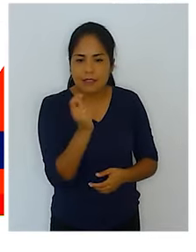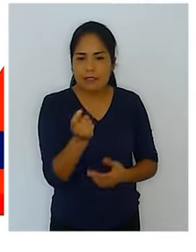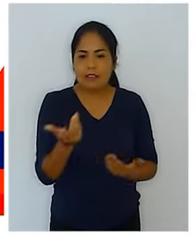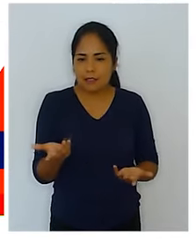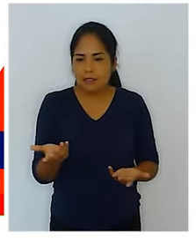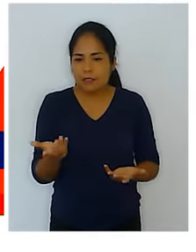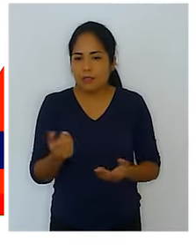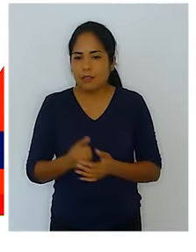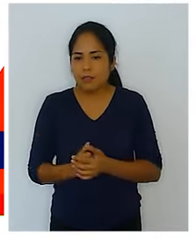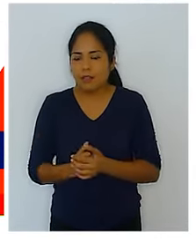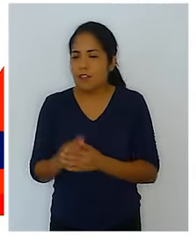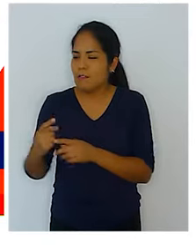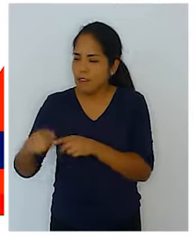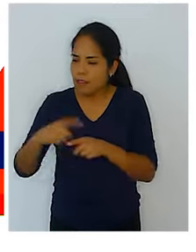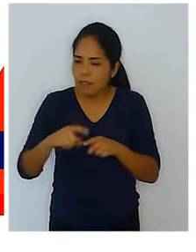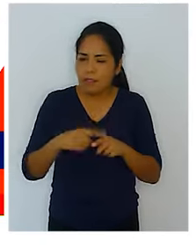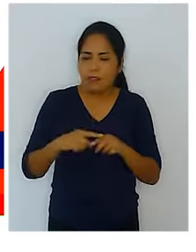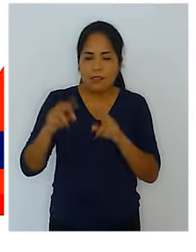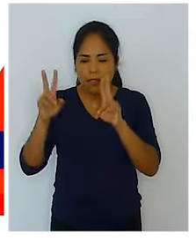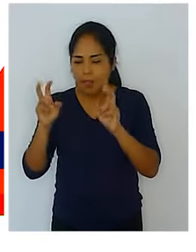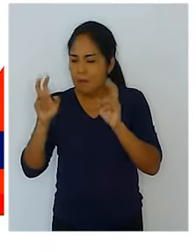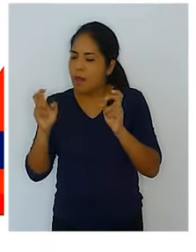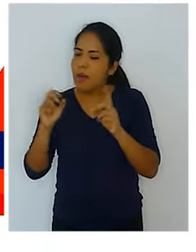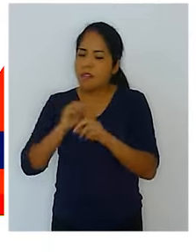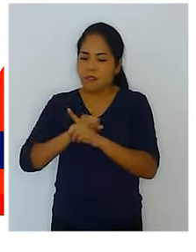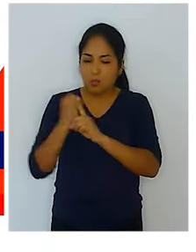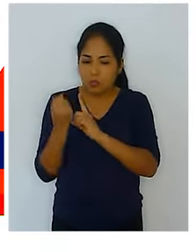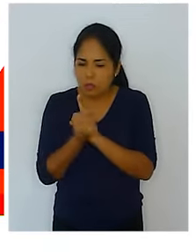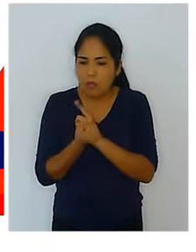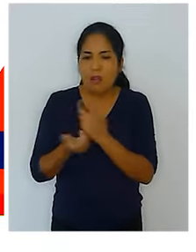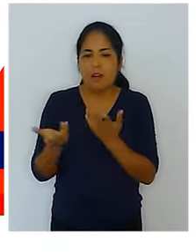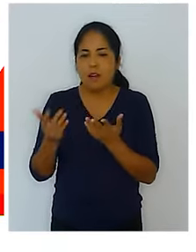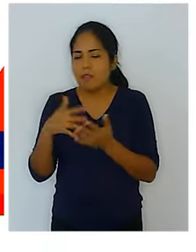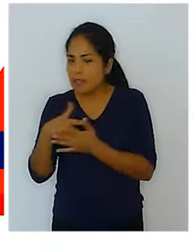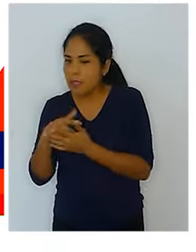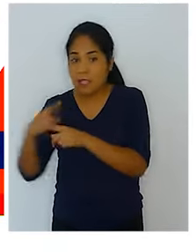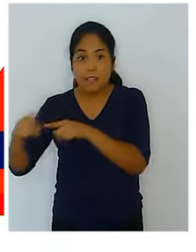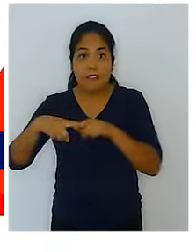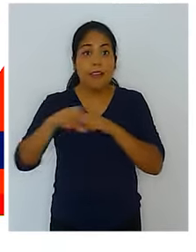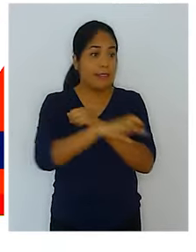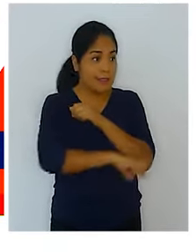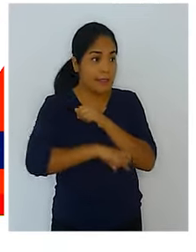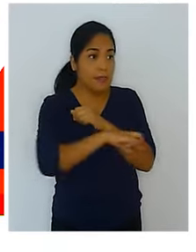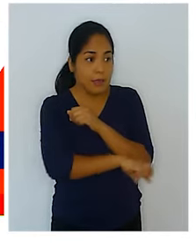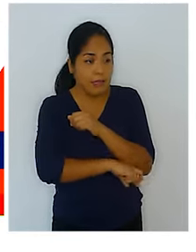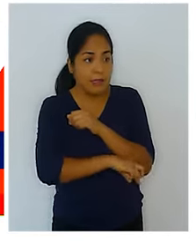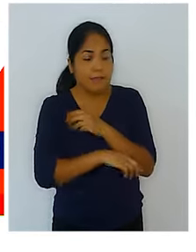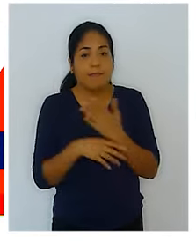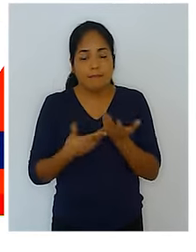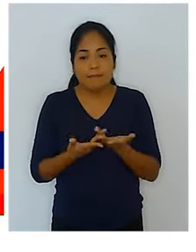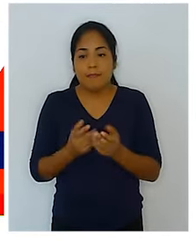de que se han aplicado criterios como el criterio de utilidad social, el criterio de fragilidad en muchos países,